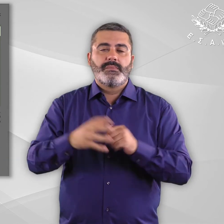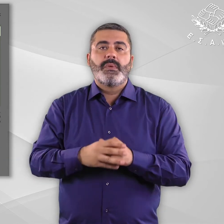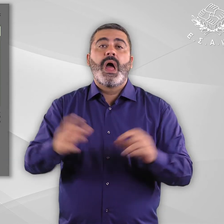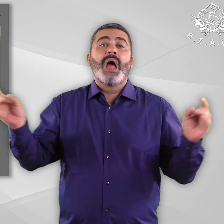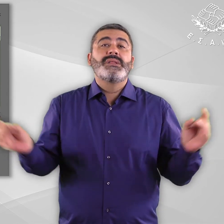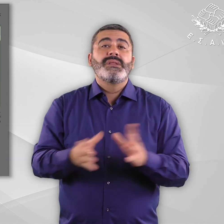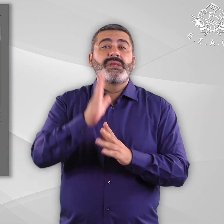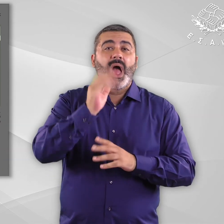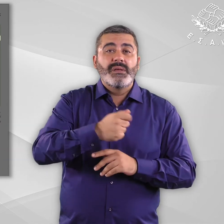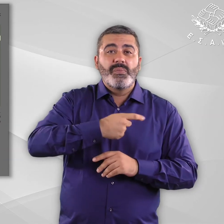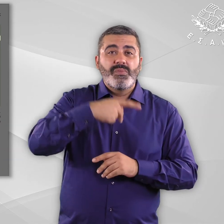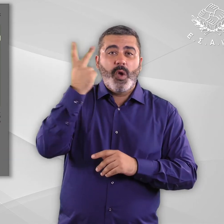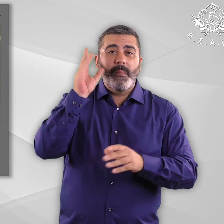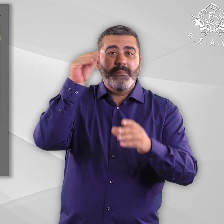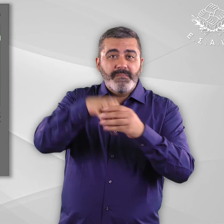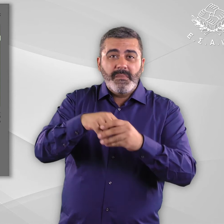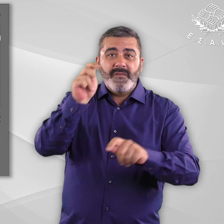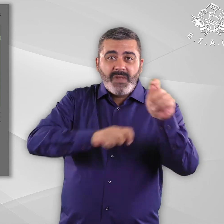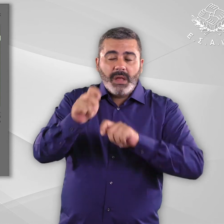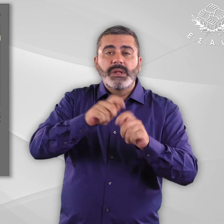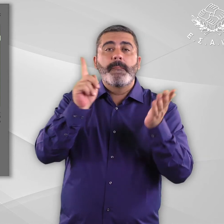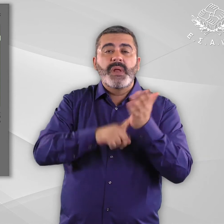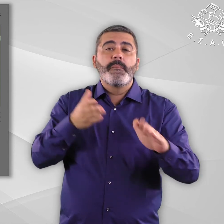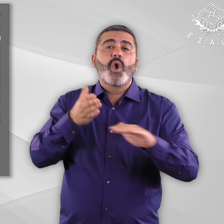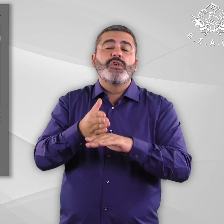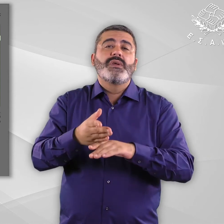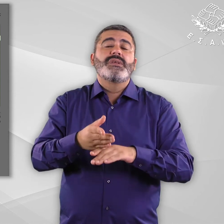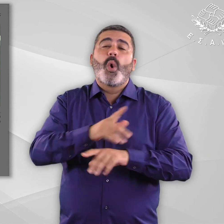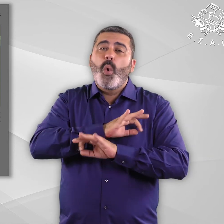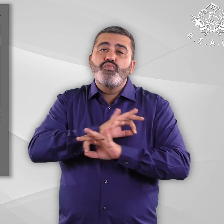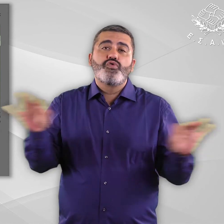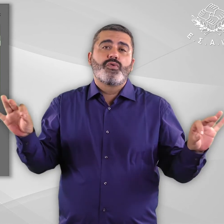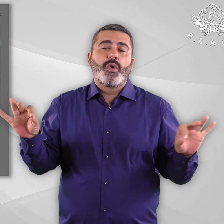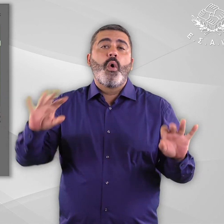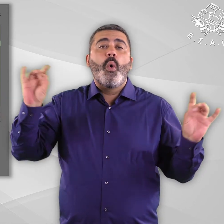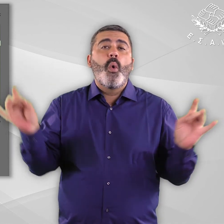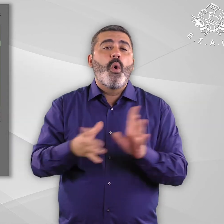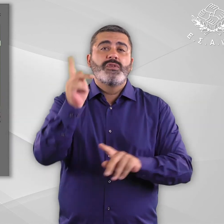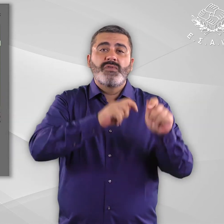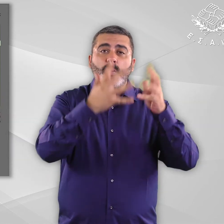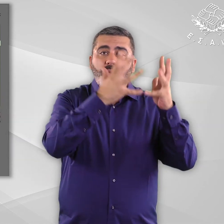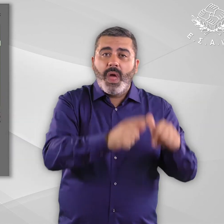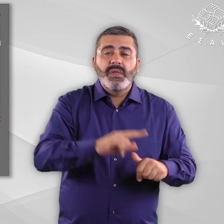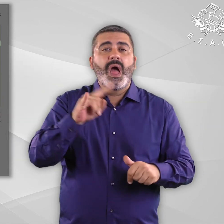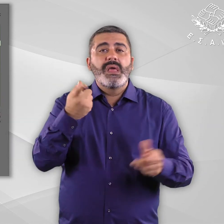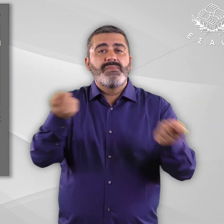πρόσβαση. Πρέπει να μπει στη συνείδηση όσων φτιάχνουν ή διαχειρίζονται θέατρα. Δυστυχώς, μέχρι σήμερα πορευόμαστε με